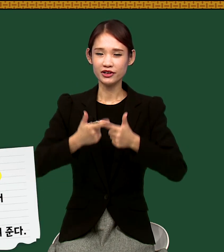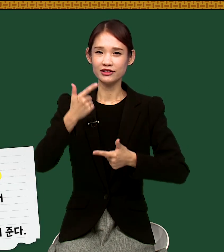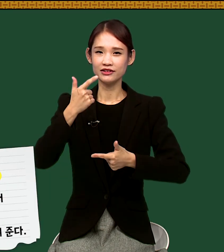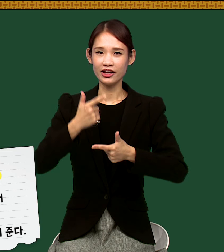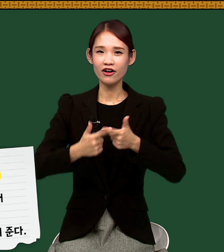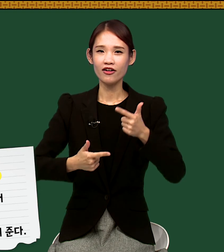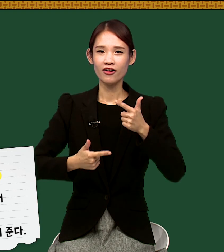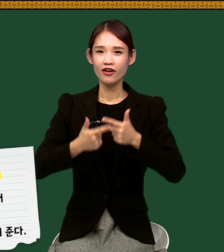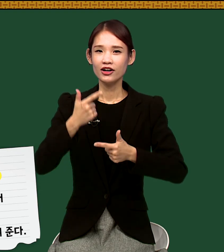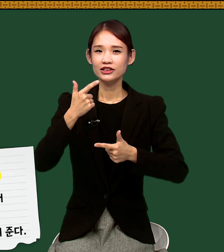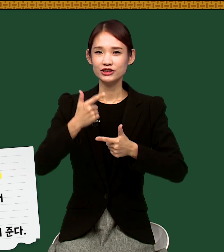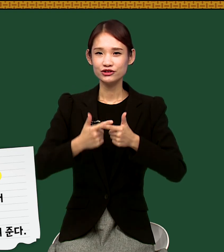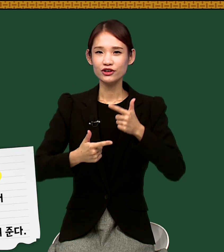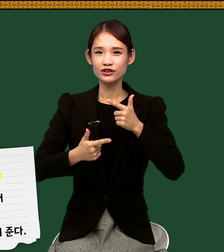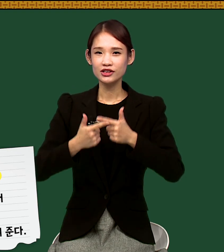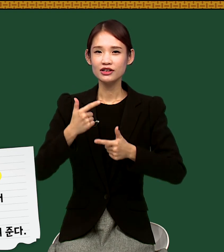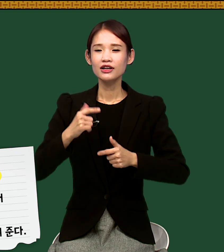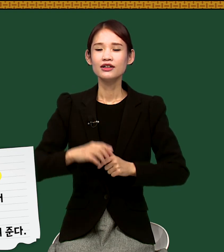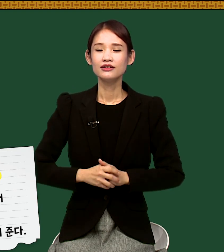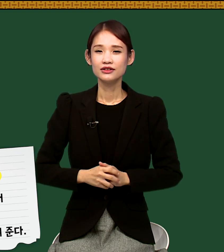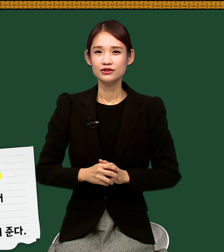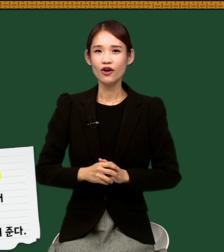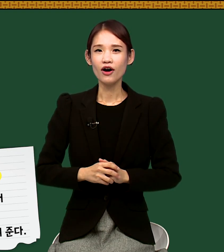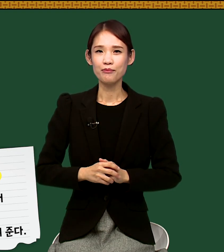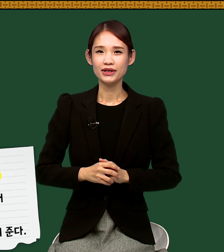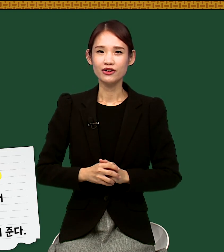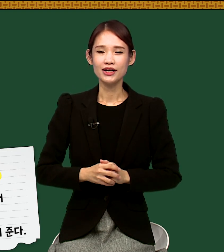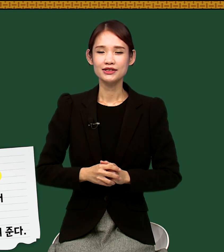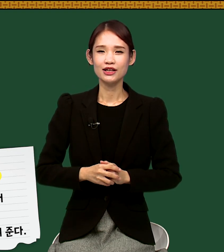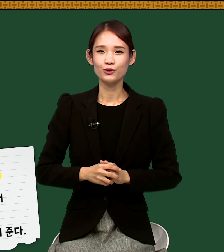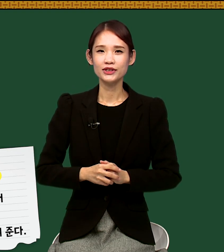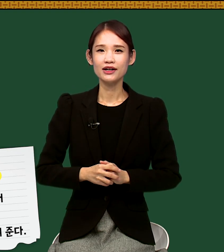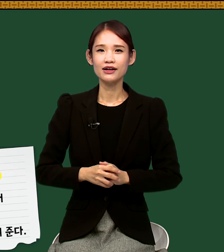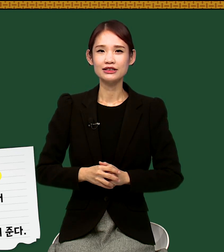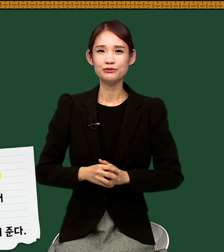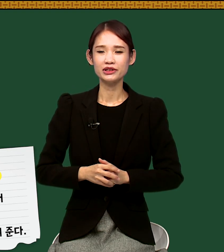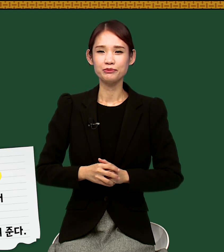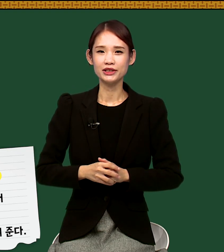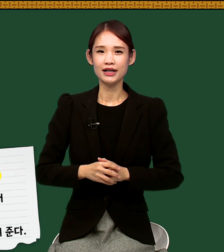되는데요. 이수어를 턱 앞에서 하신다고 생각하시면 됩니다.